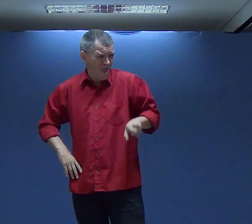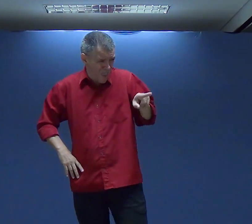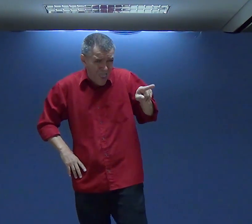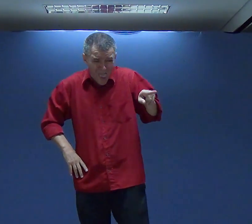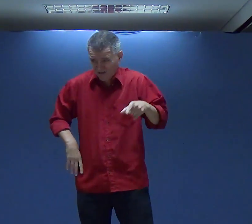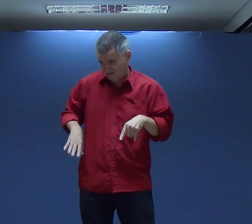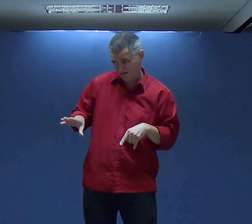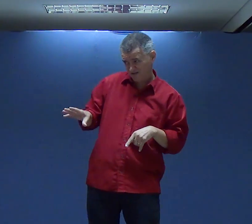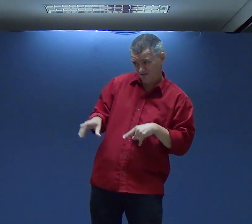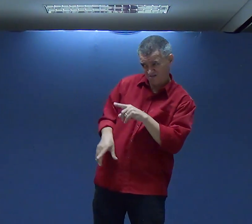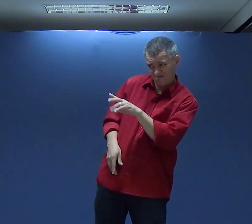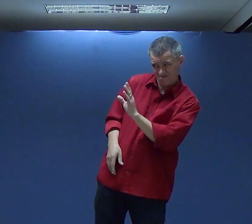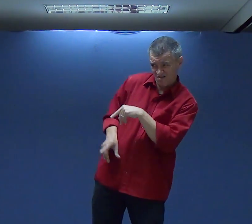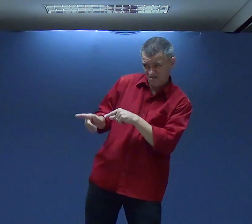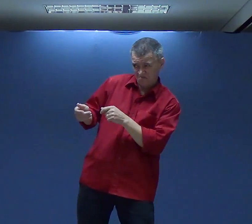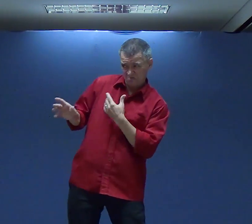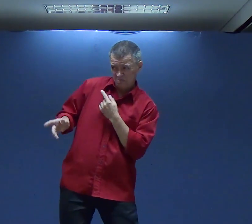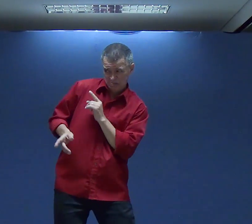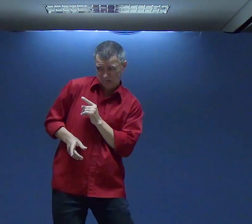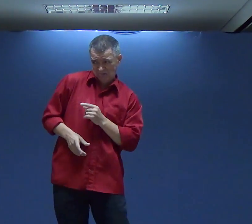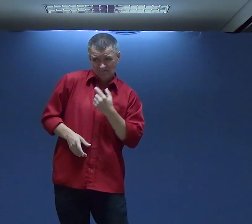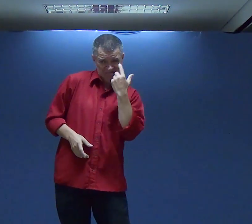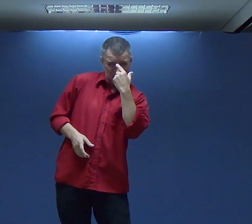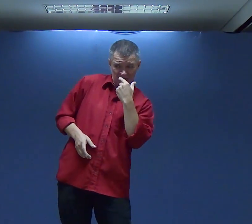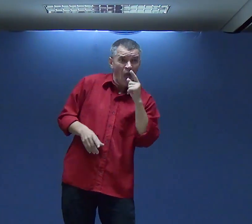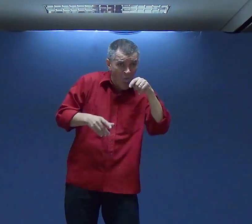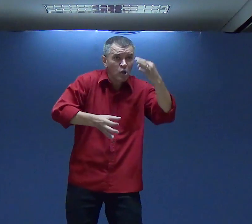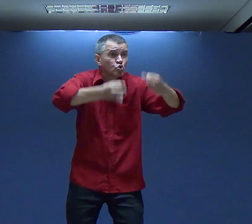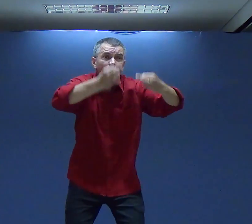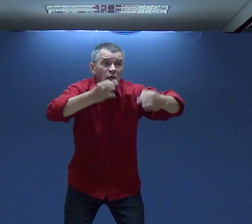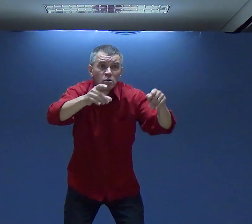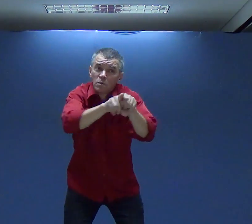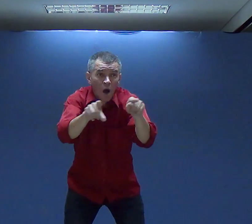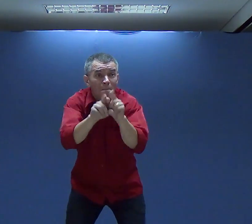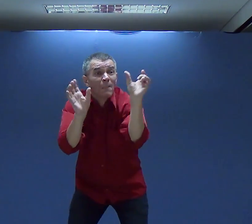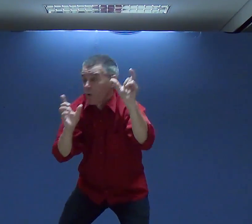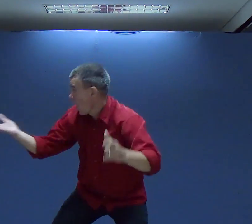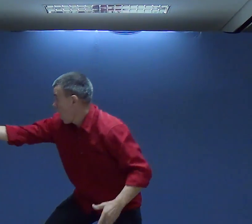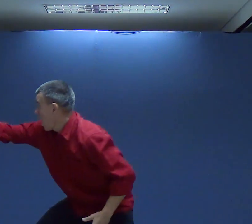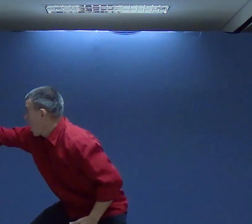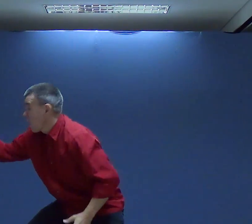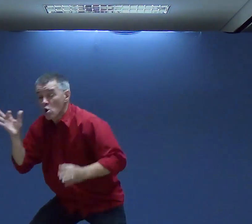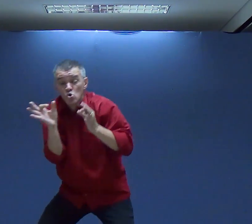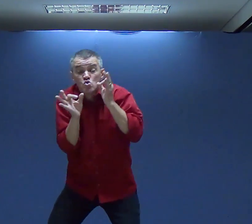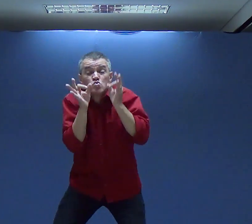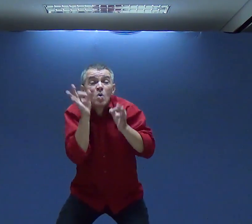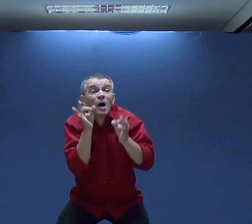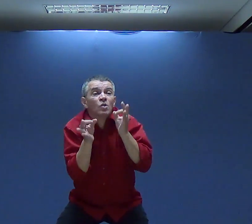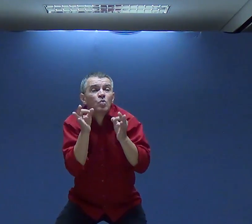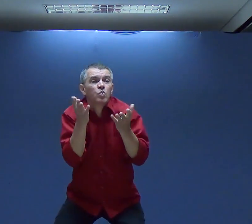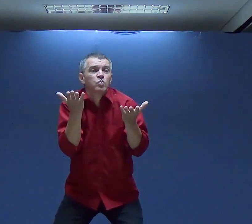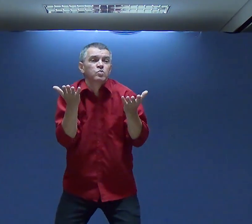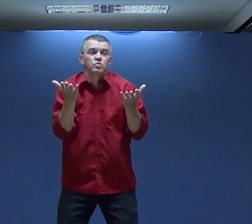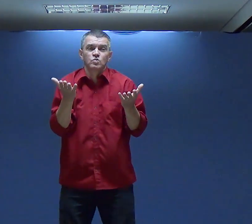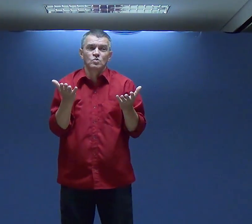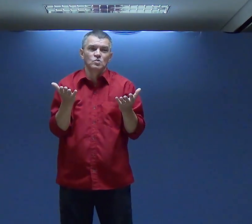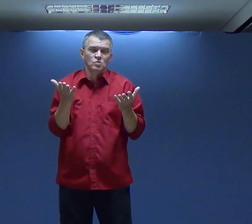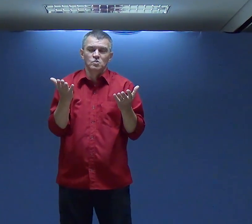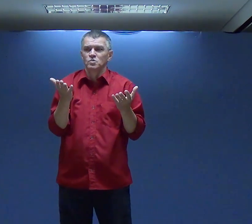Faltado Isso é Demonstrar Amor Quando você Julga Alguém É demonstrar Amor O julgamento